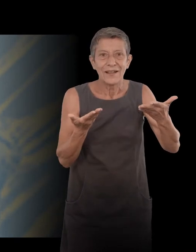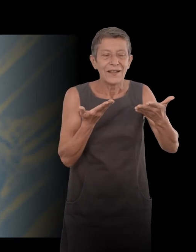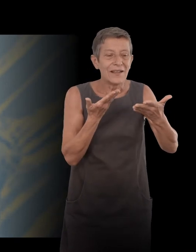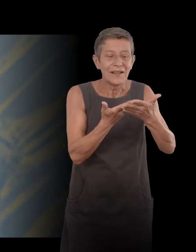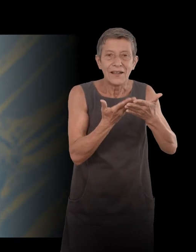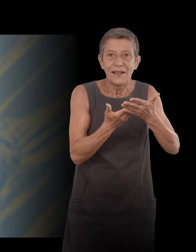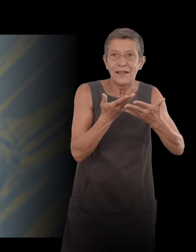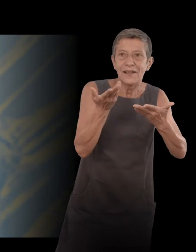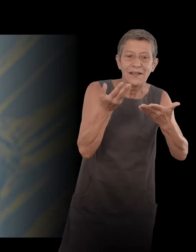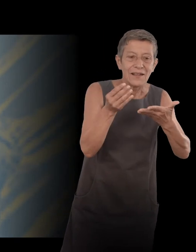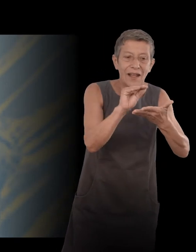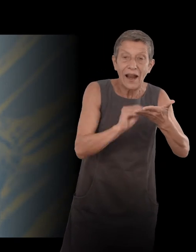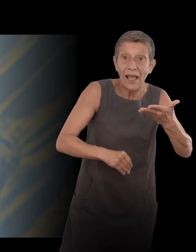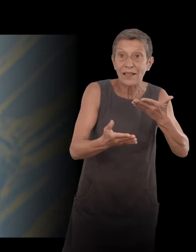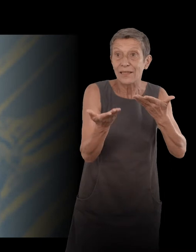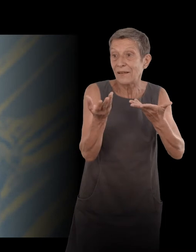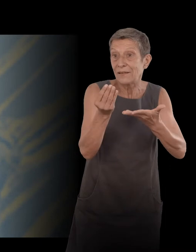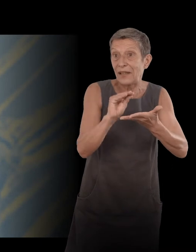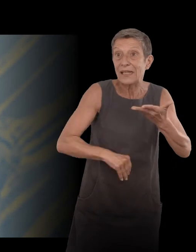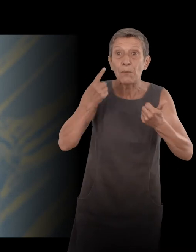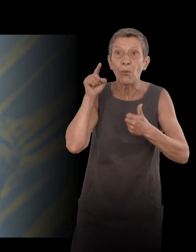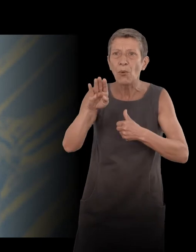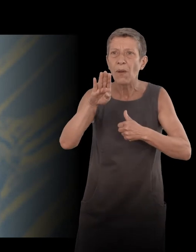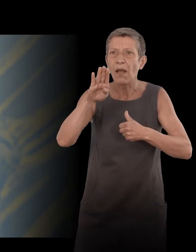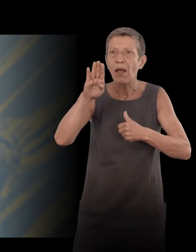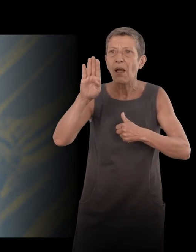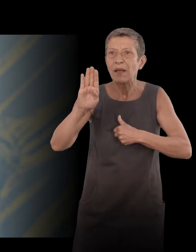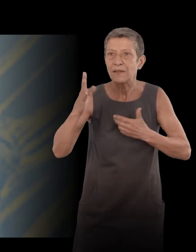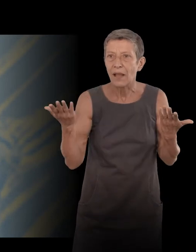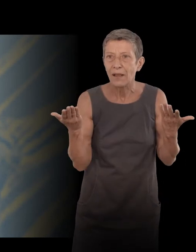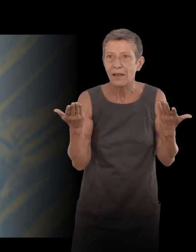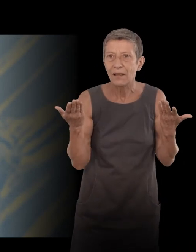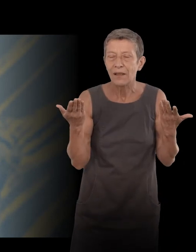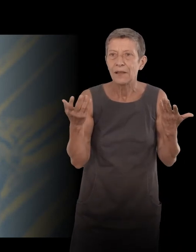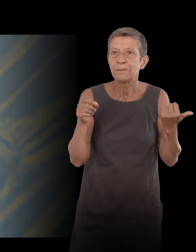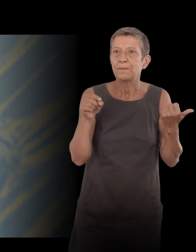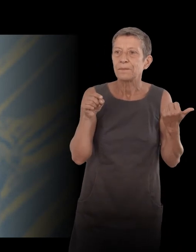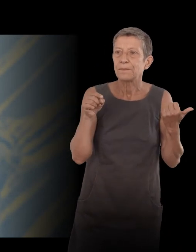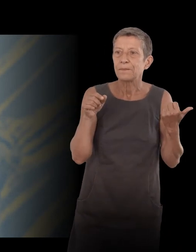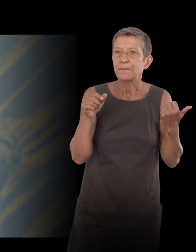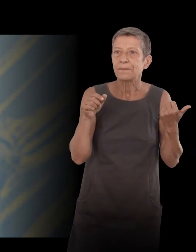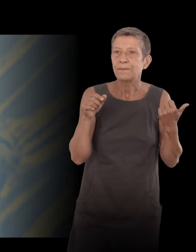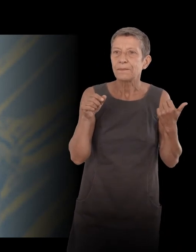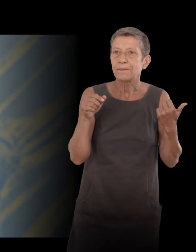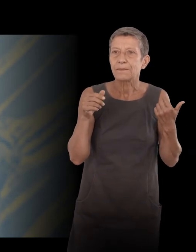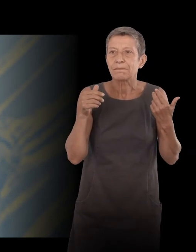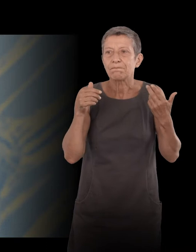that Proust offered to